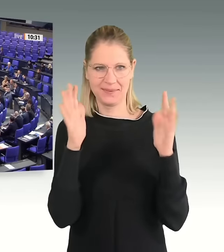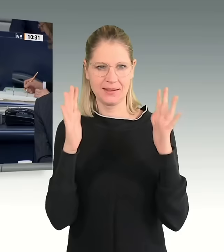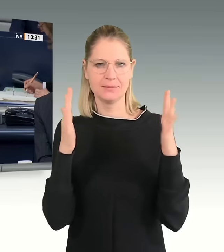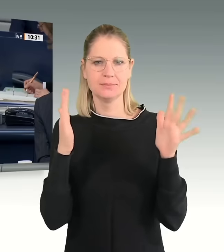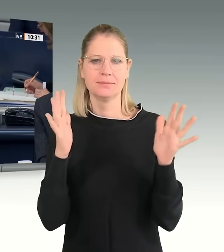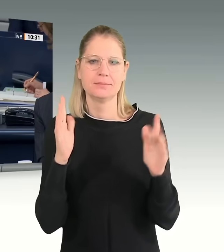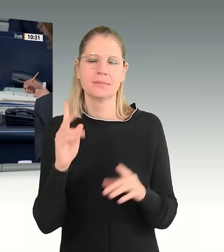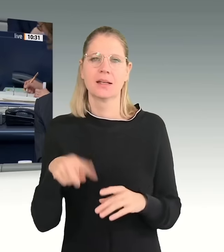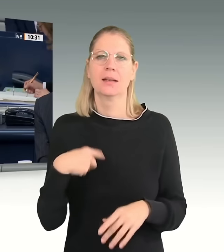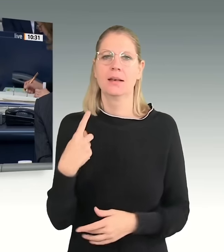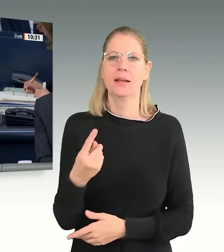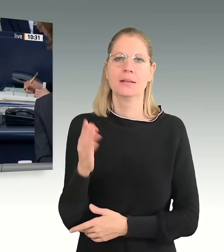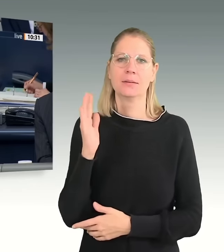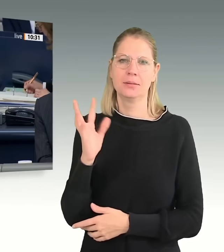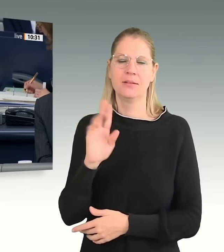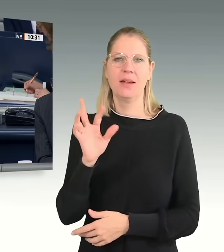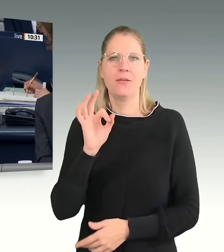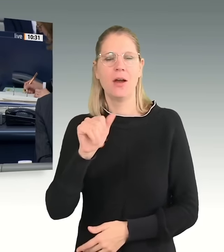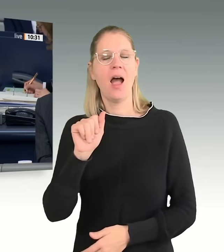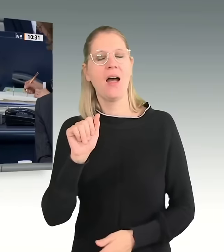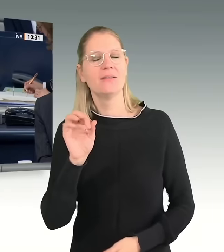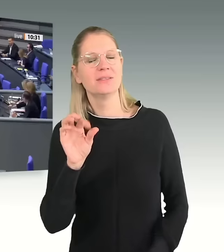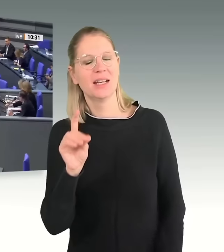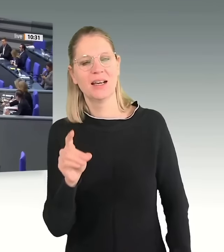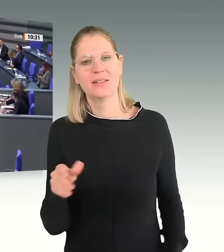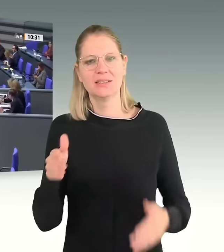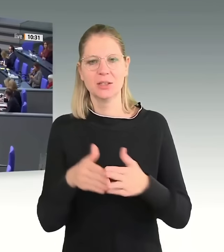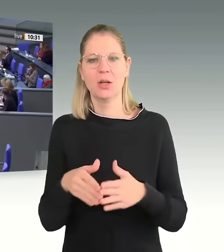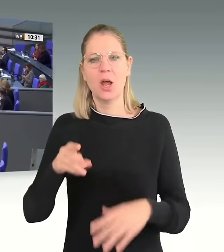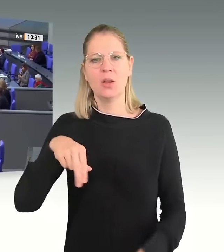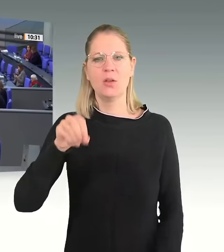Als Nächster hat das Wort für die AfD-Fraktion Norbert Kleinwächter.